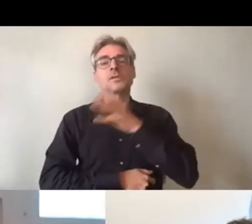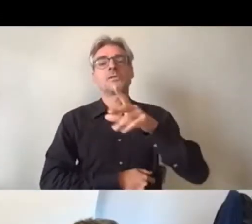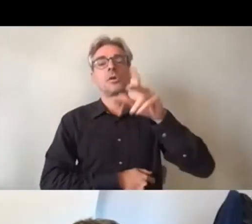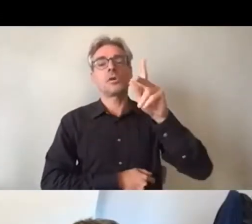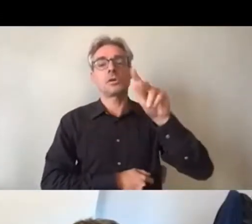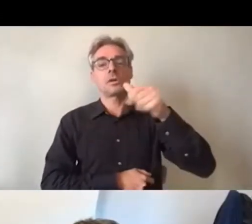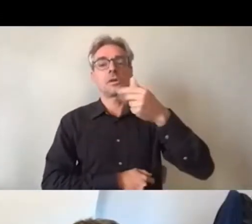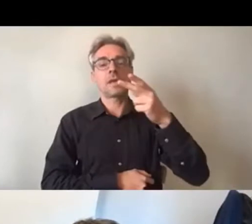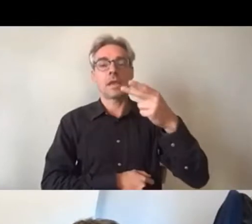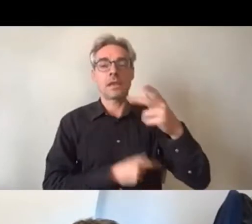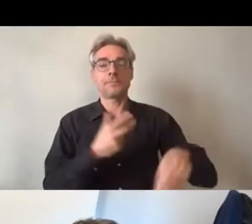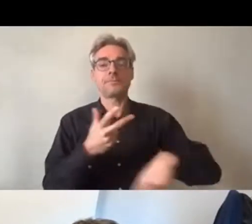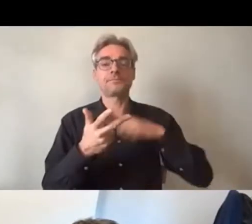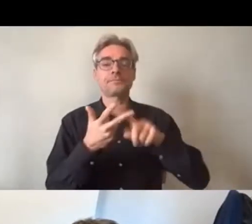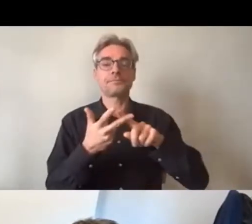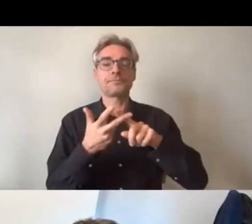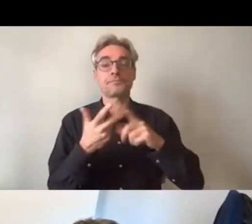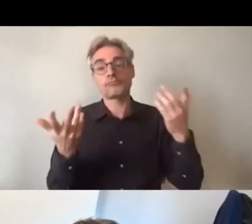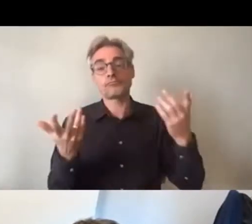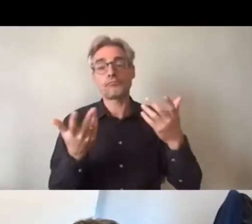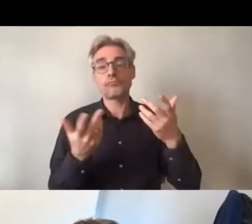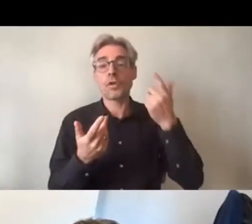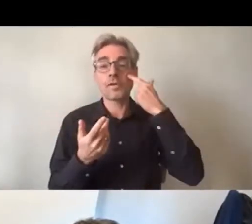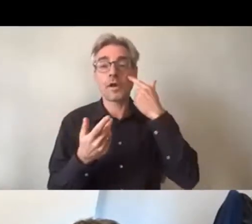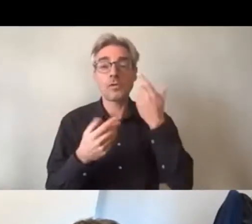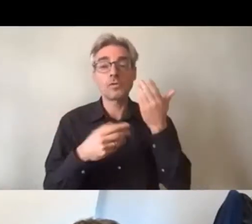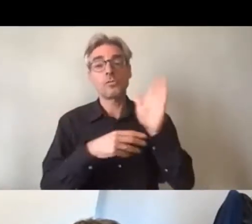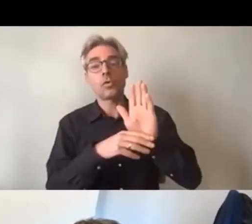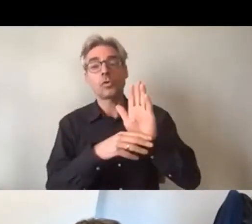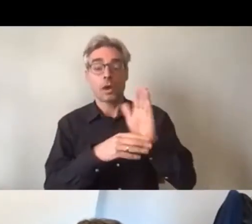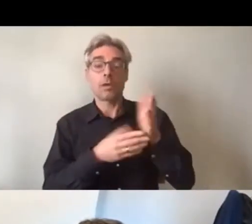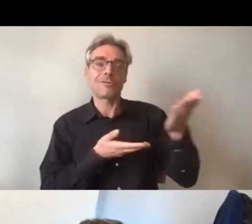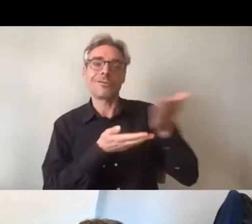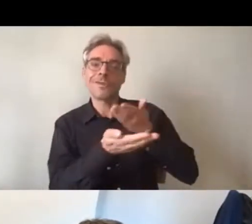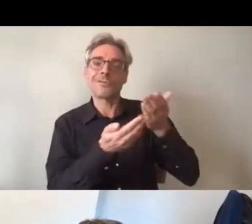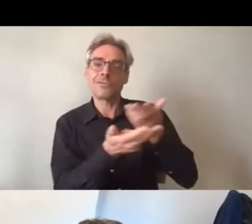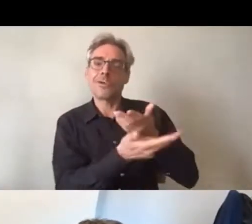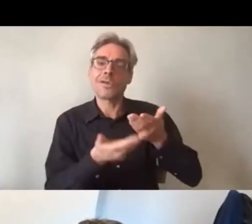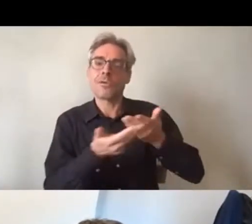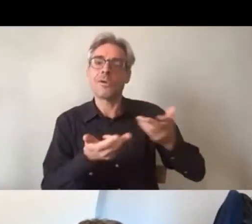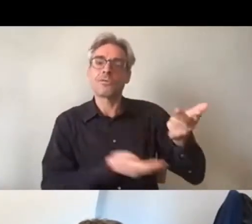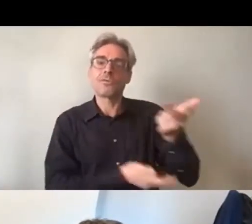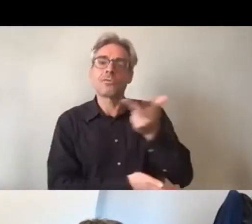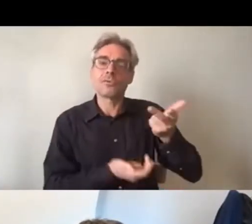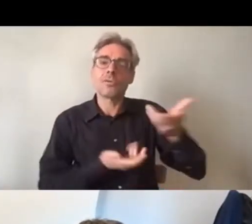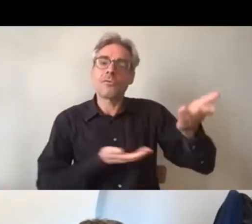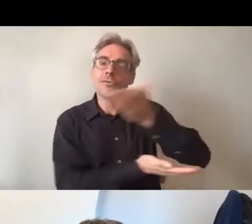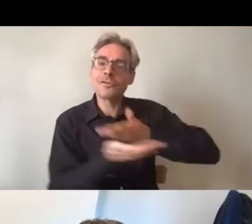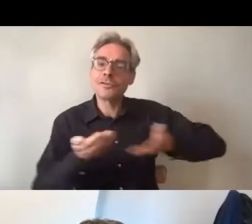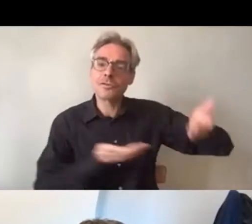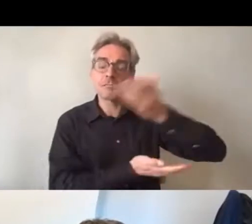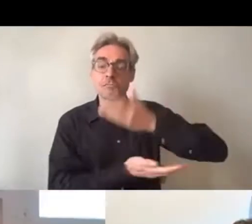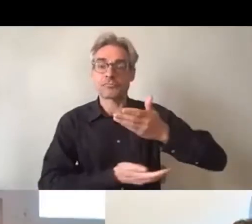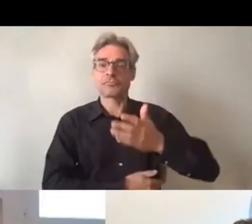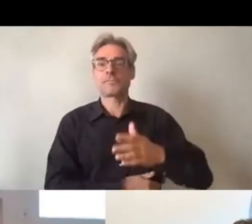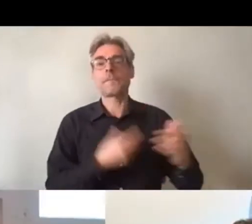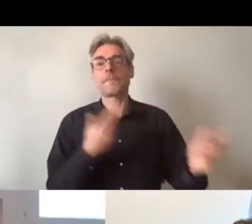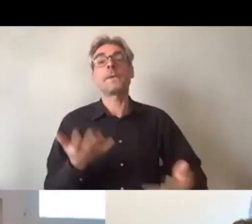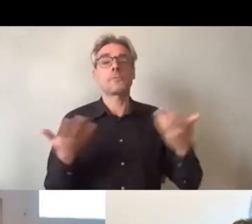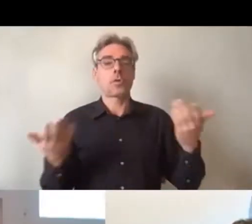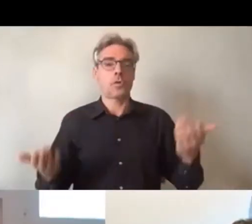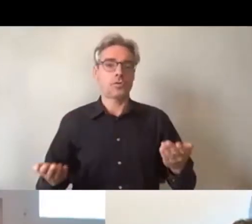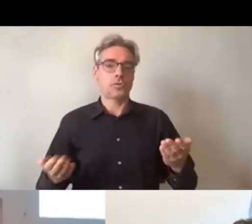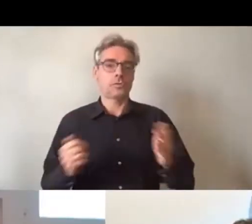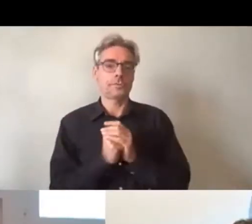notamment. Et on évoquera avec eux ces sujets-là de manière très intéressante. Et puis nous